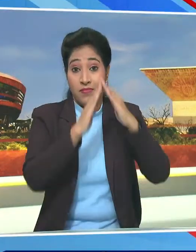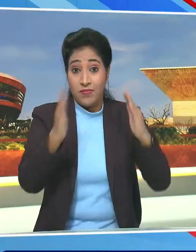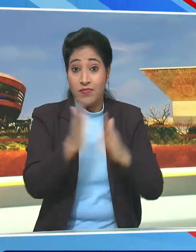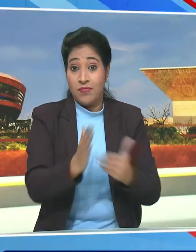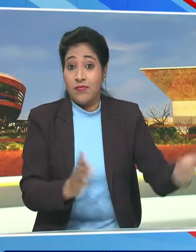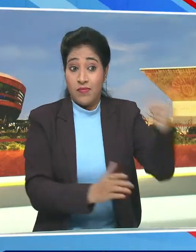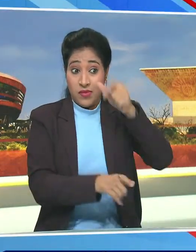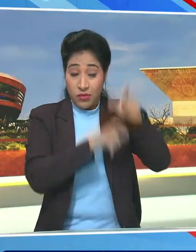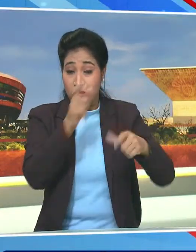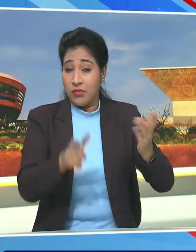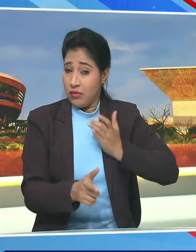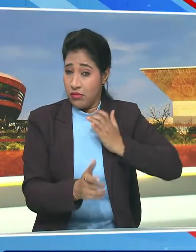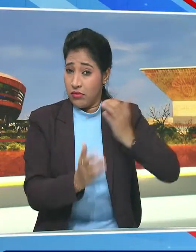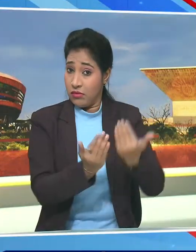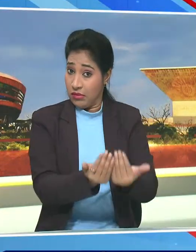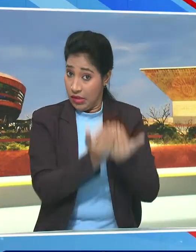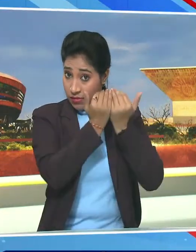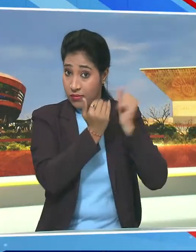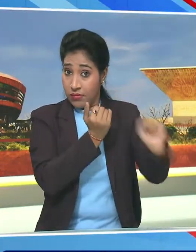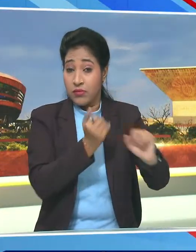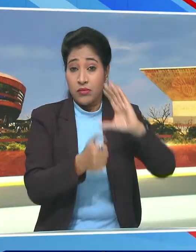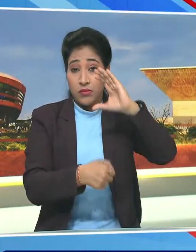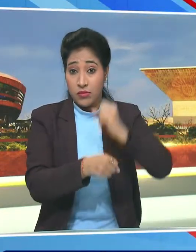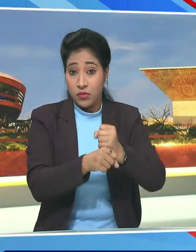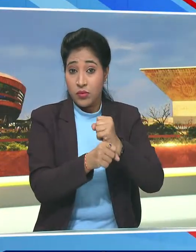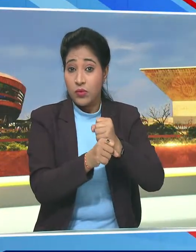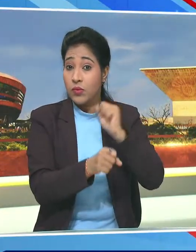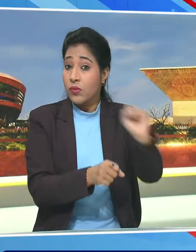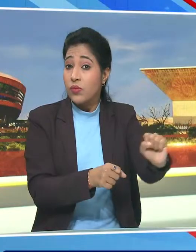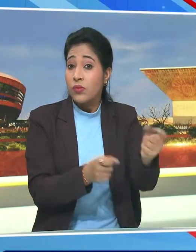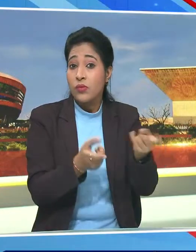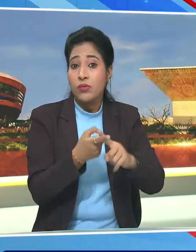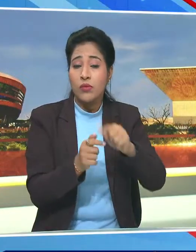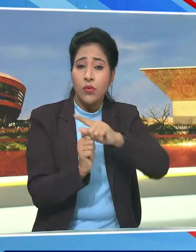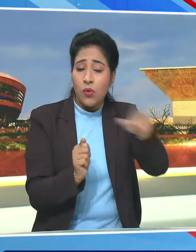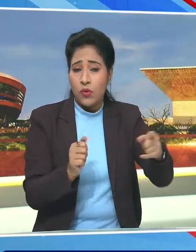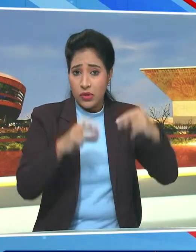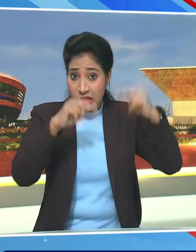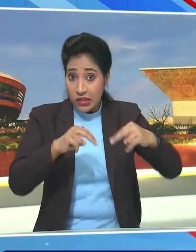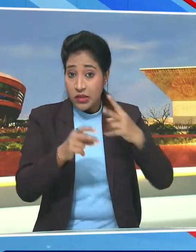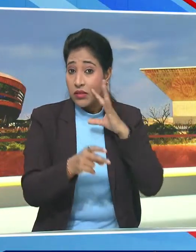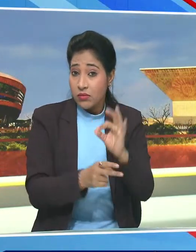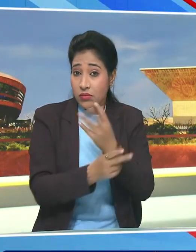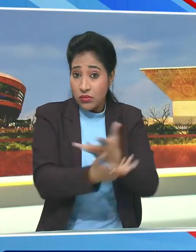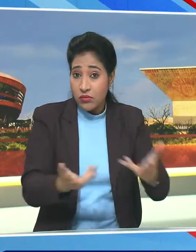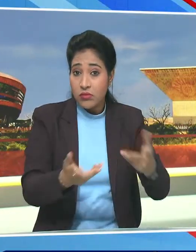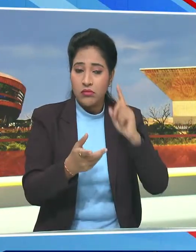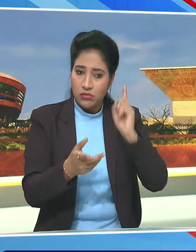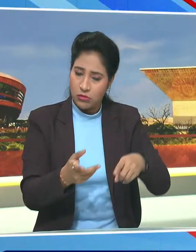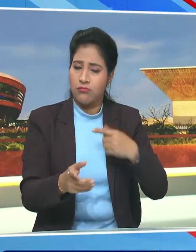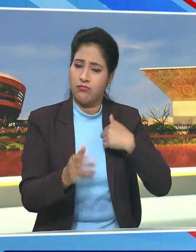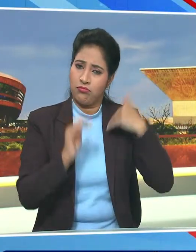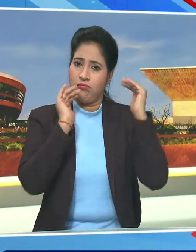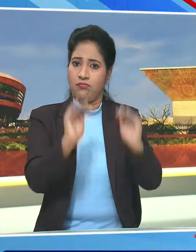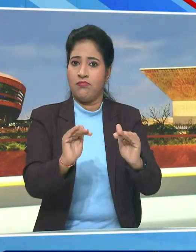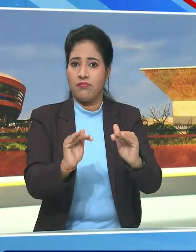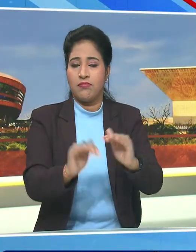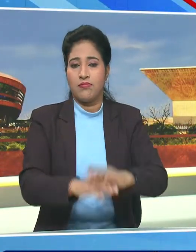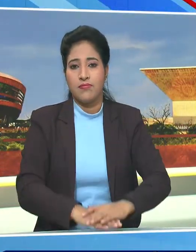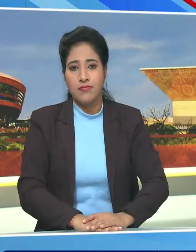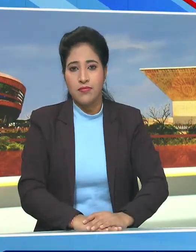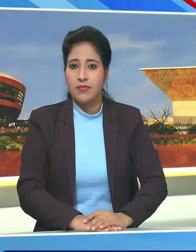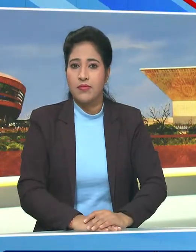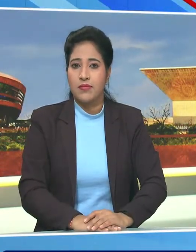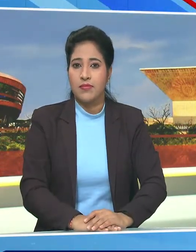ने लोगों की जान बचाने के लिए उन्हें केंद्र सरकार की ओड़ से सभी जरूरी साहता का आशवासन दिया है।